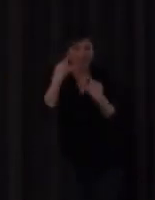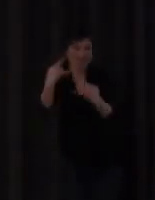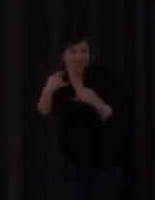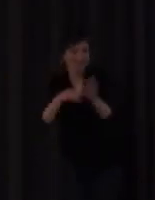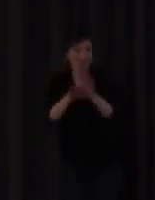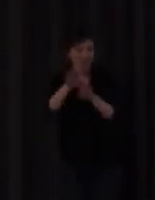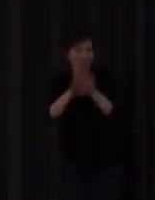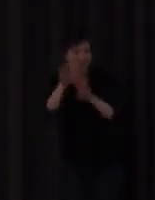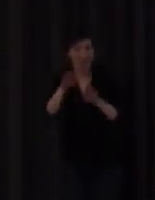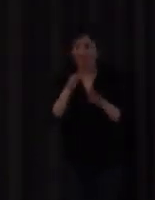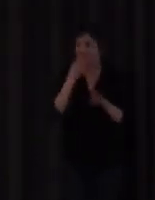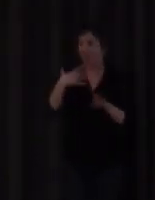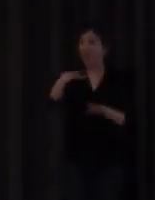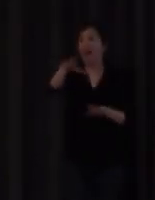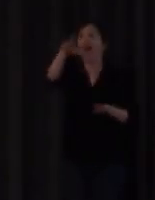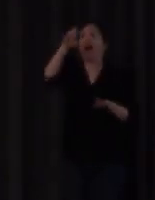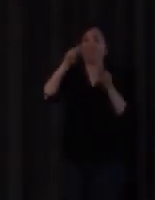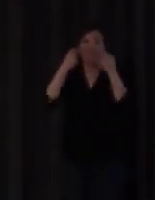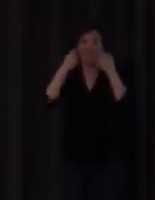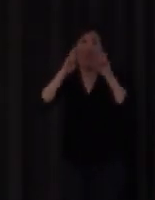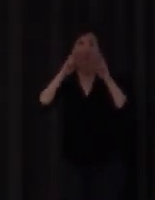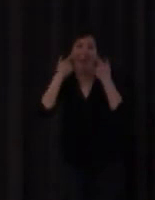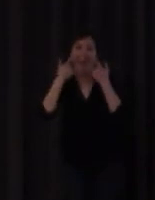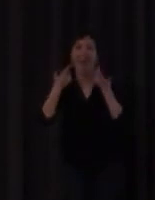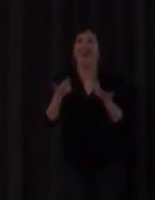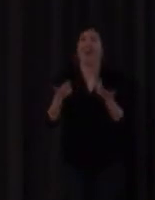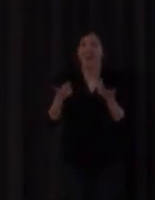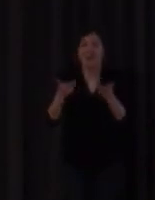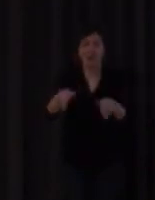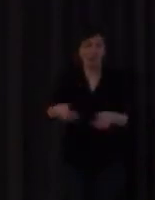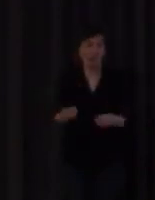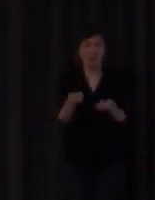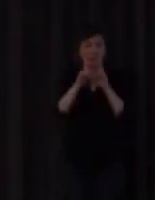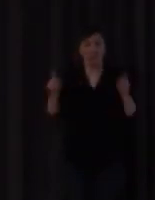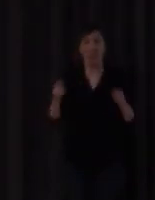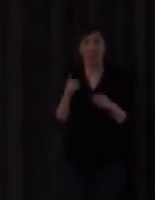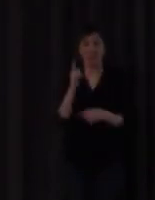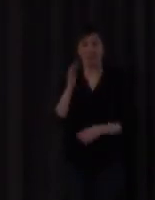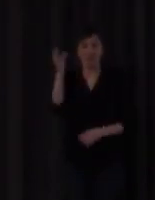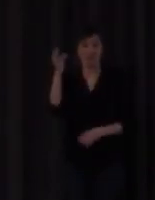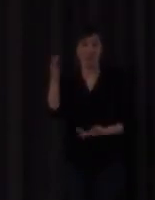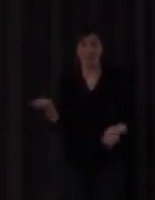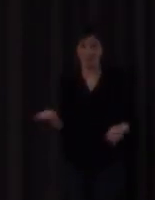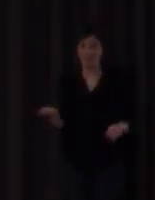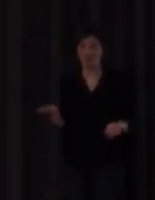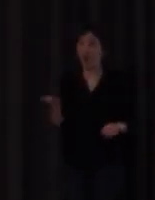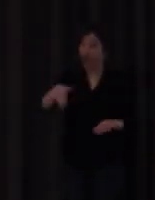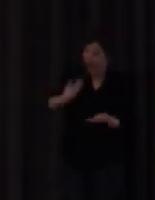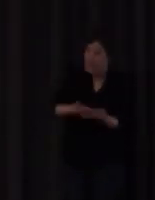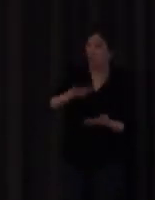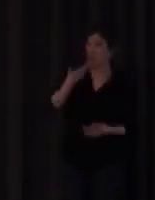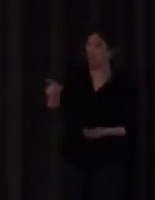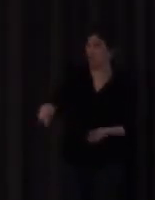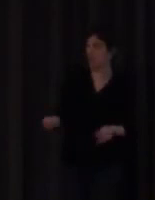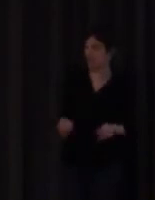claro muy fácil de entender es decir las ventajas son muchas y en muchos casos insisto más para los alumnos